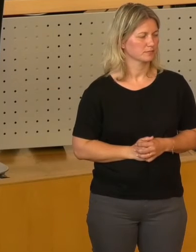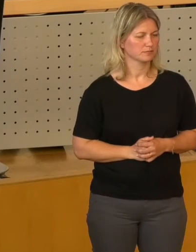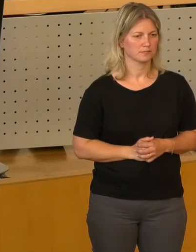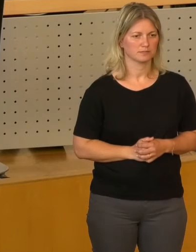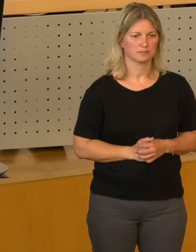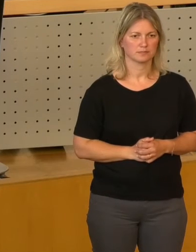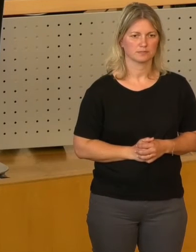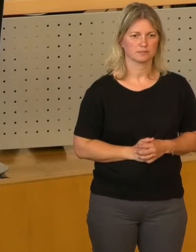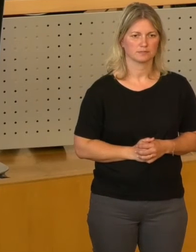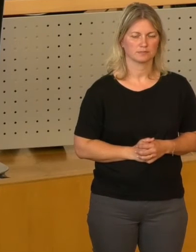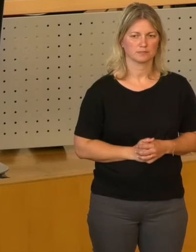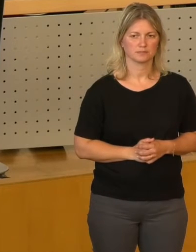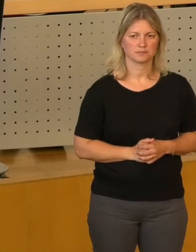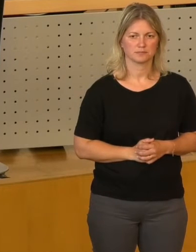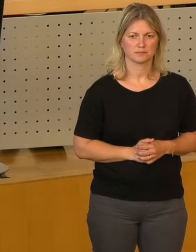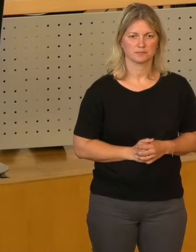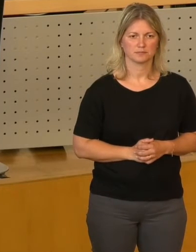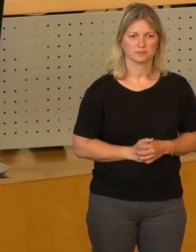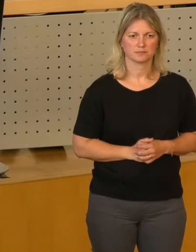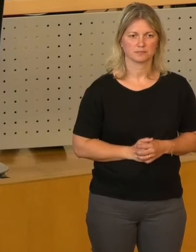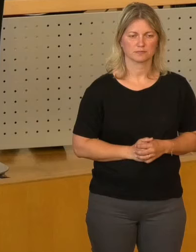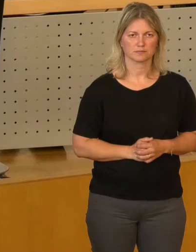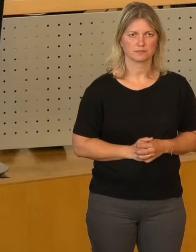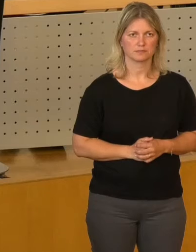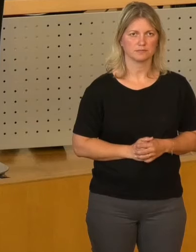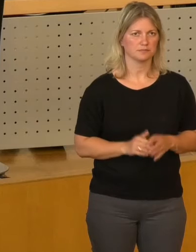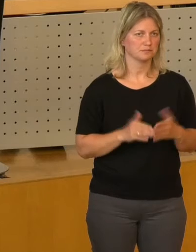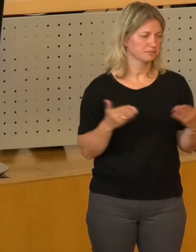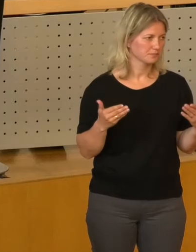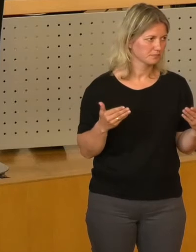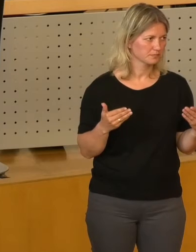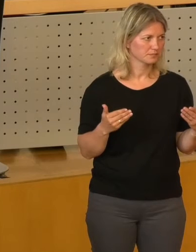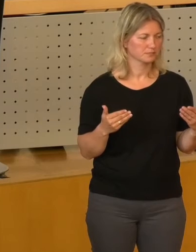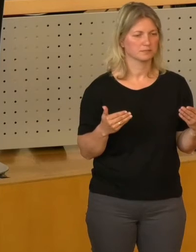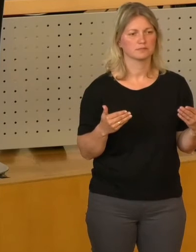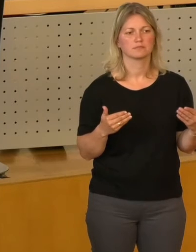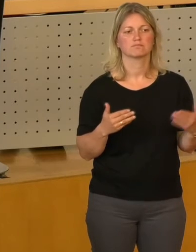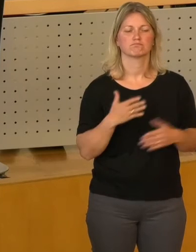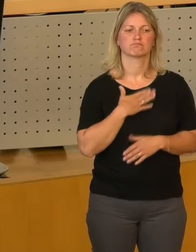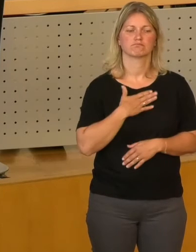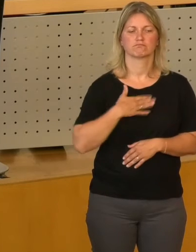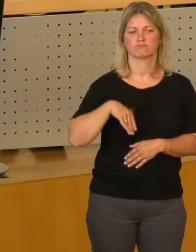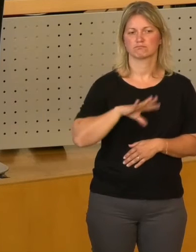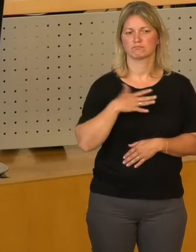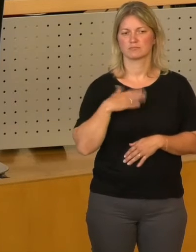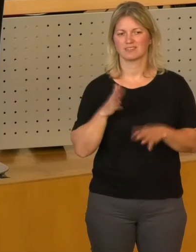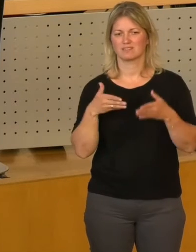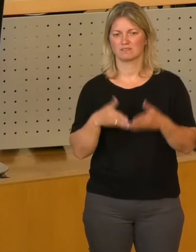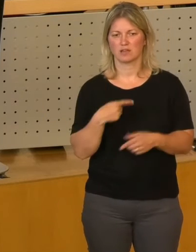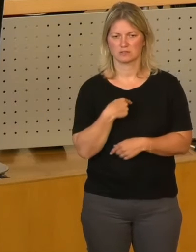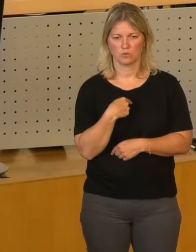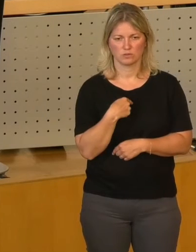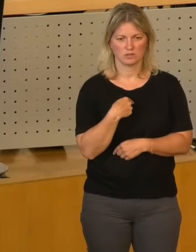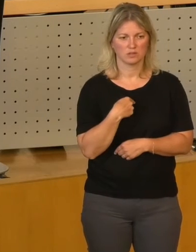es geht ja darum, dass auch wir unsere Fraktion, meine Fraktion, sich